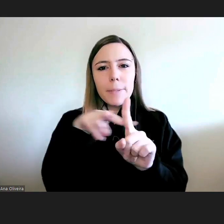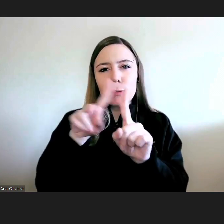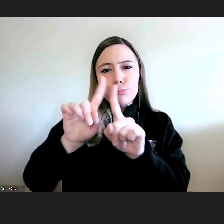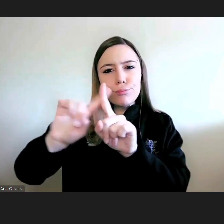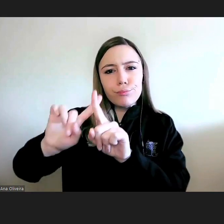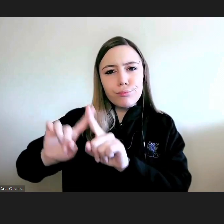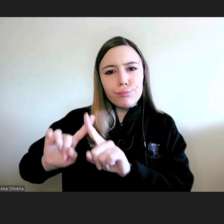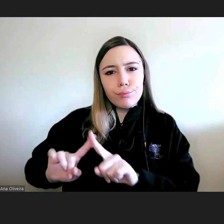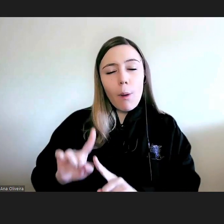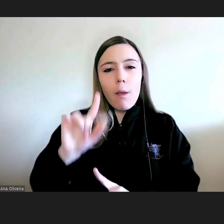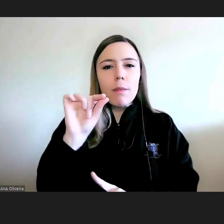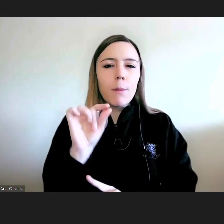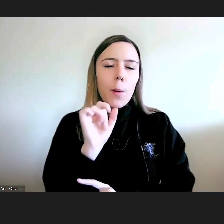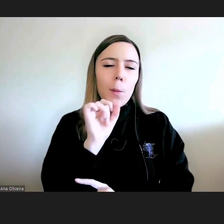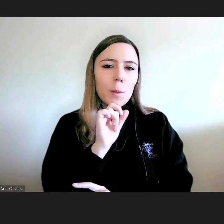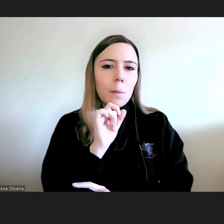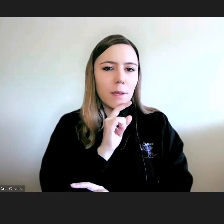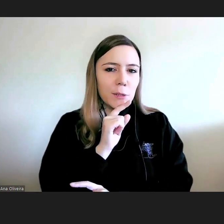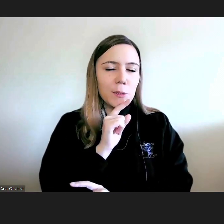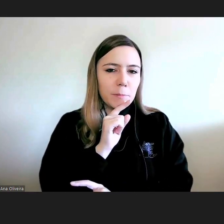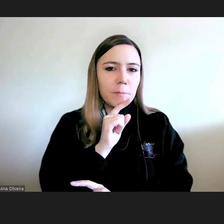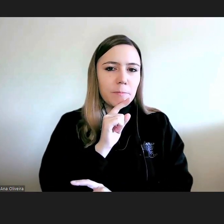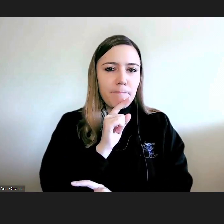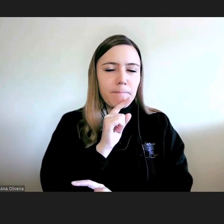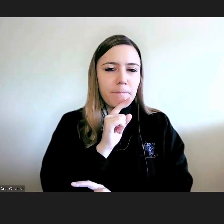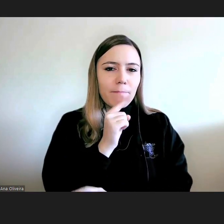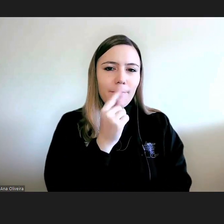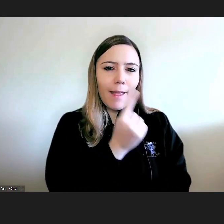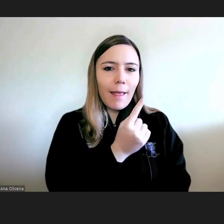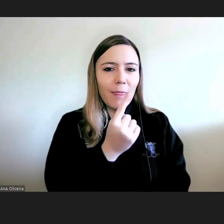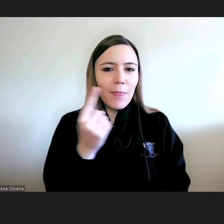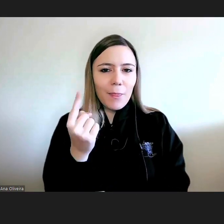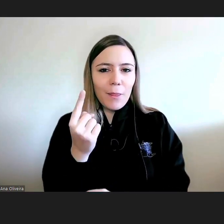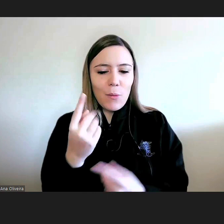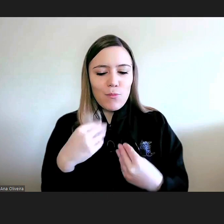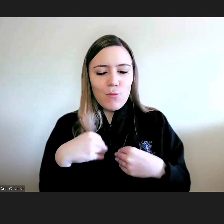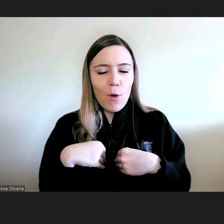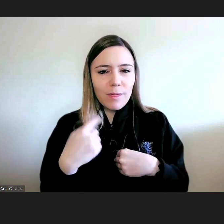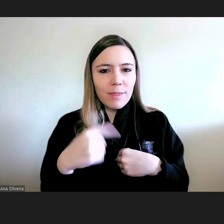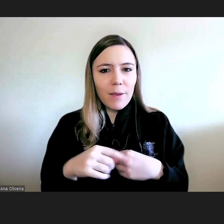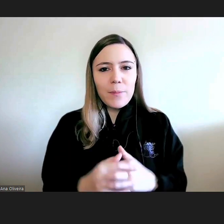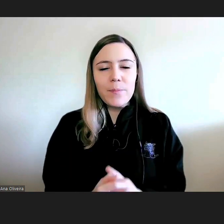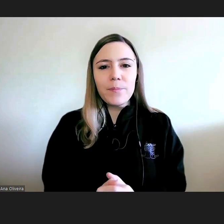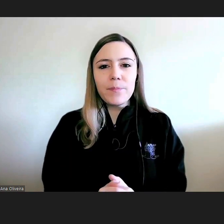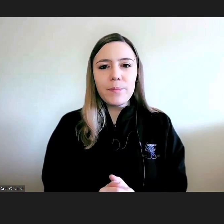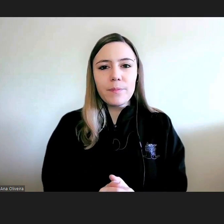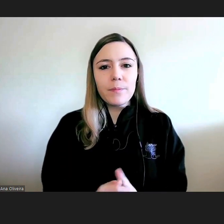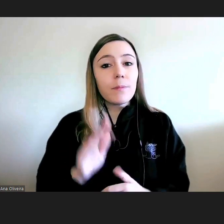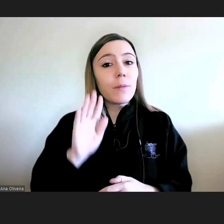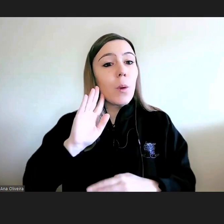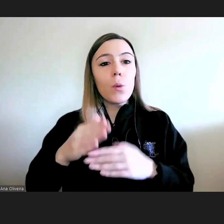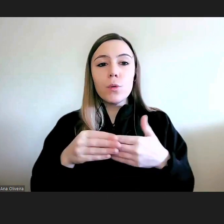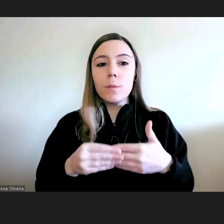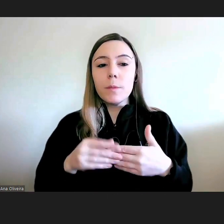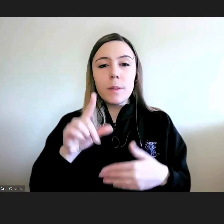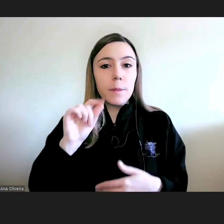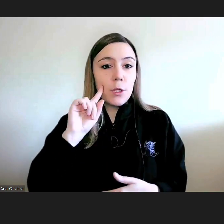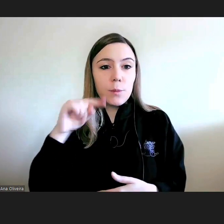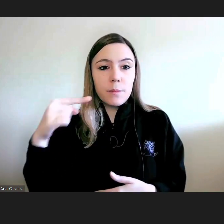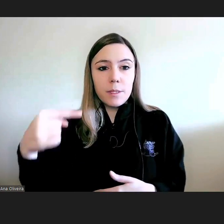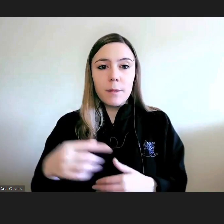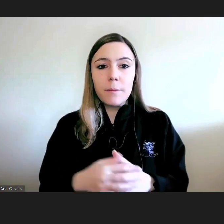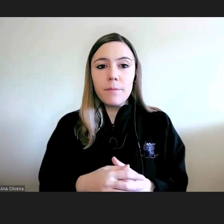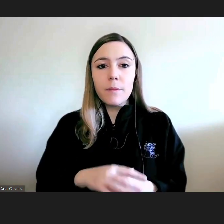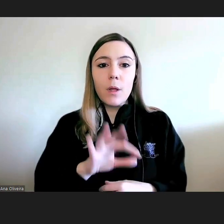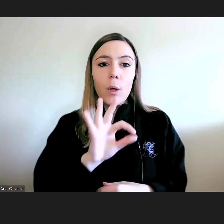possibilidades que cada um há de trazer. O último cumprimento e muito especial é para os